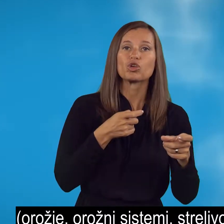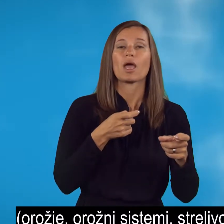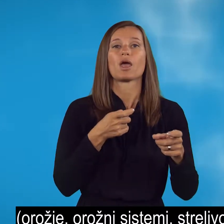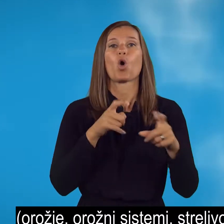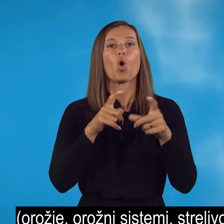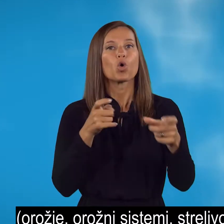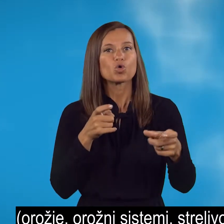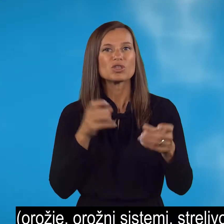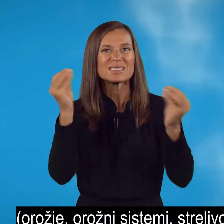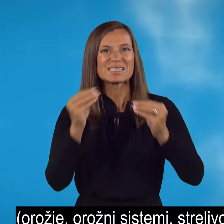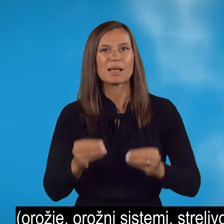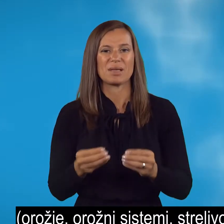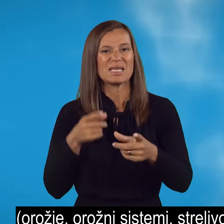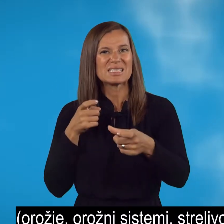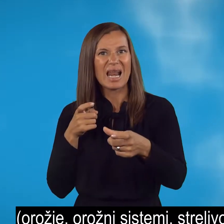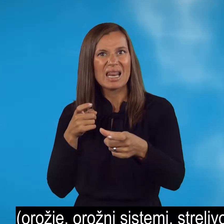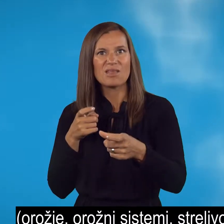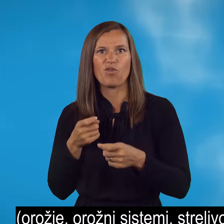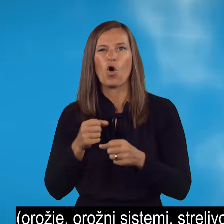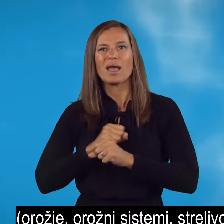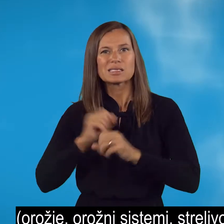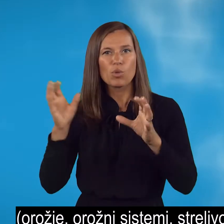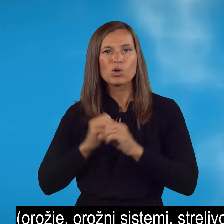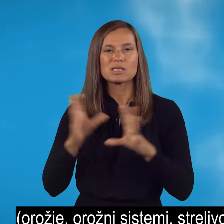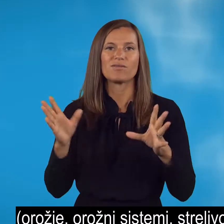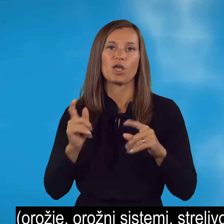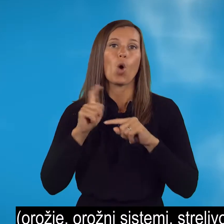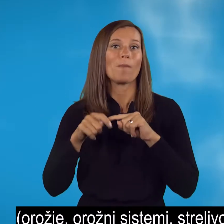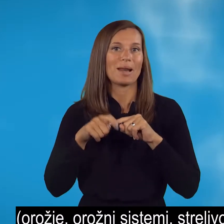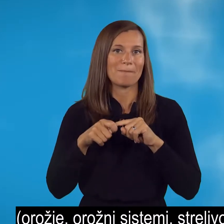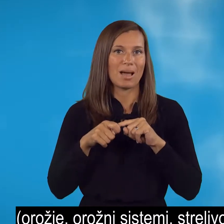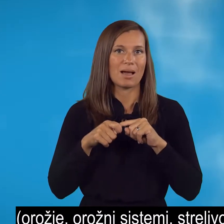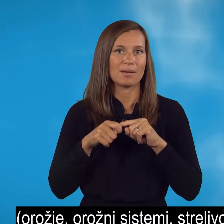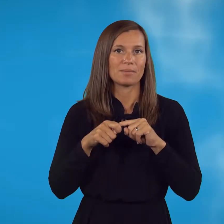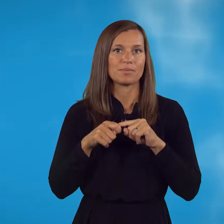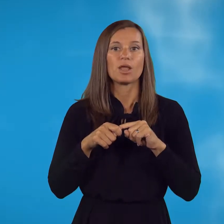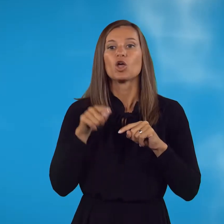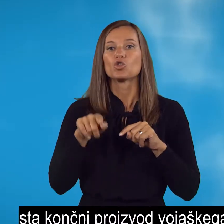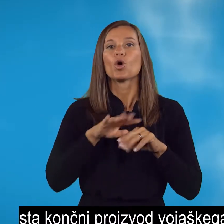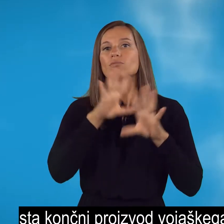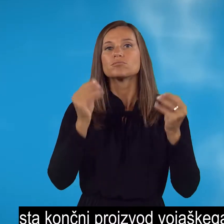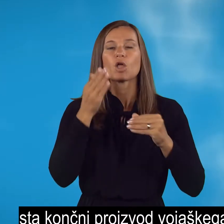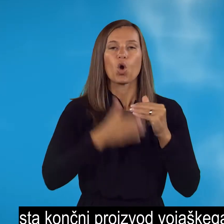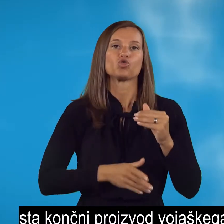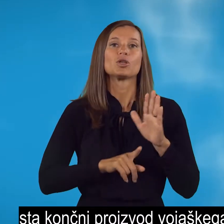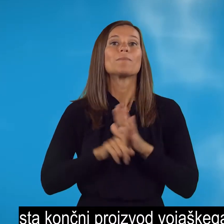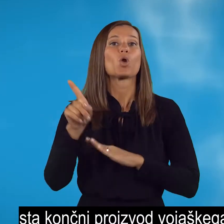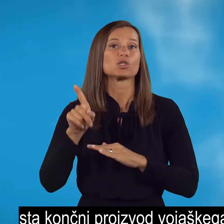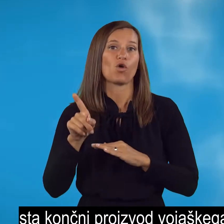sistemi, streljivo, vojaški eksplozivi, oprema, sta končni proizvod vojaškega